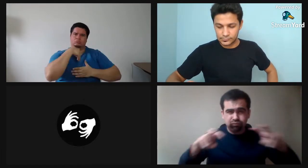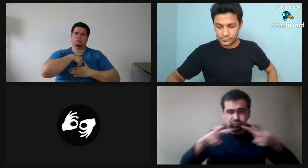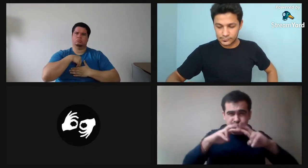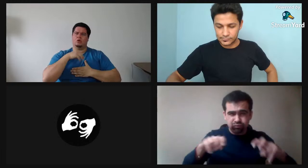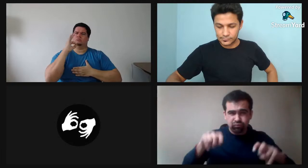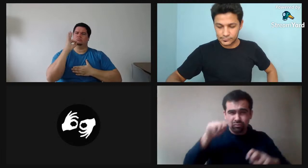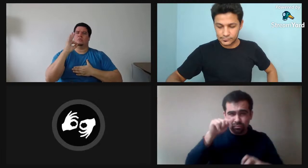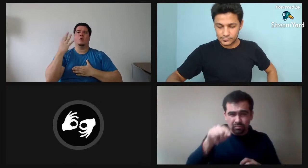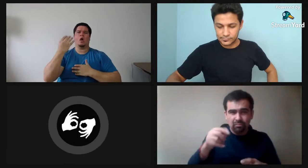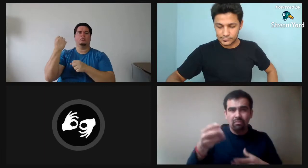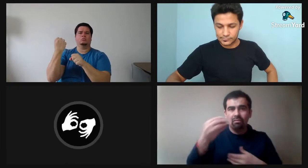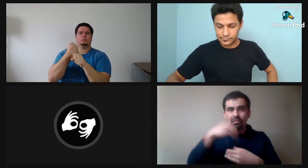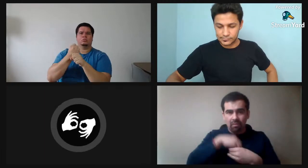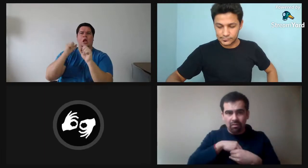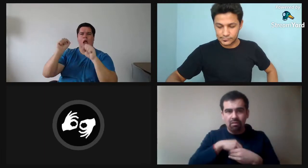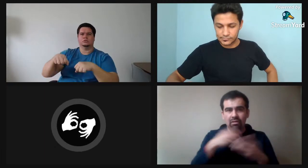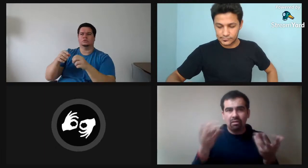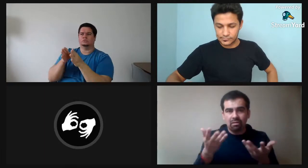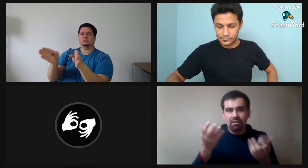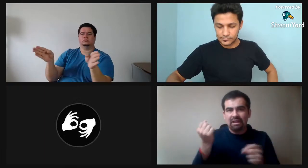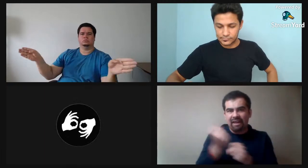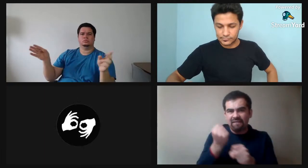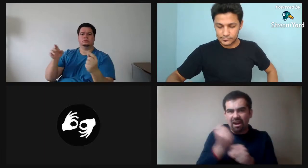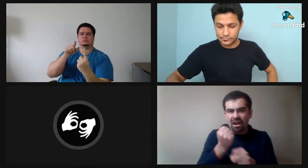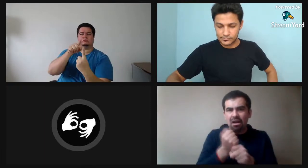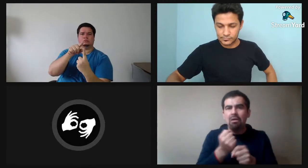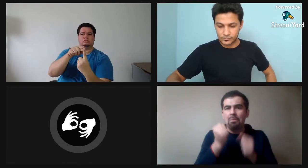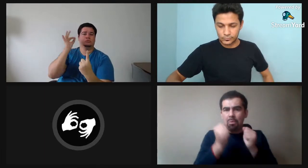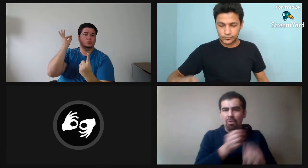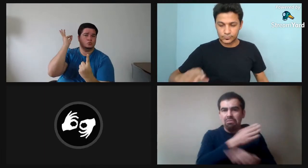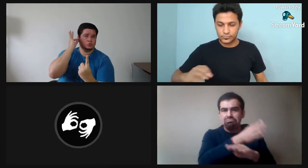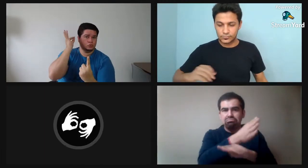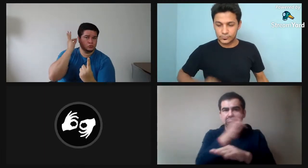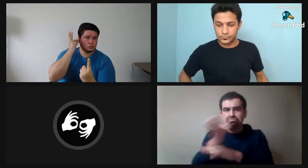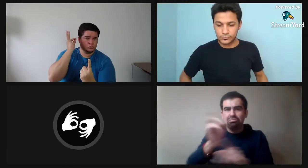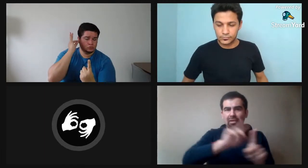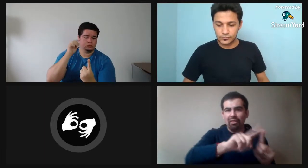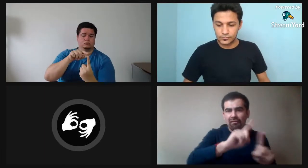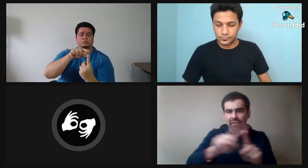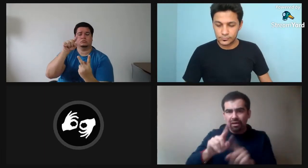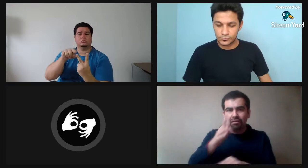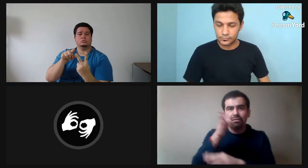Y hay que investigar mucho para poder incorporarlo. Del mismo modo que,